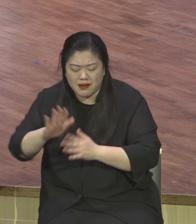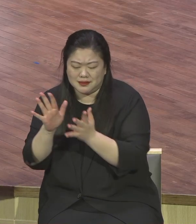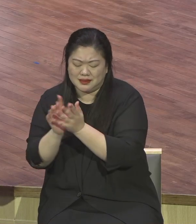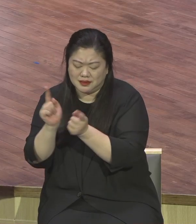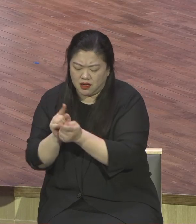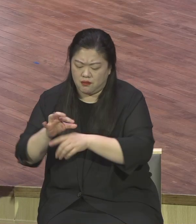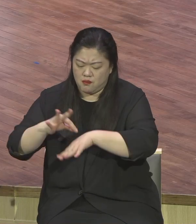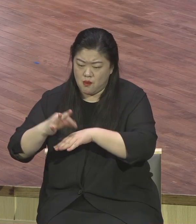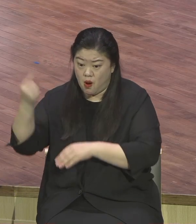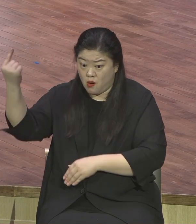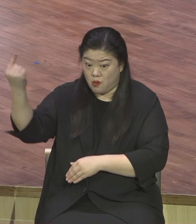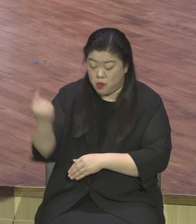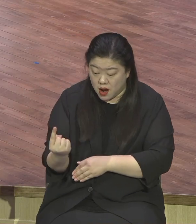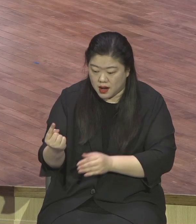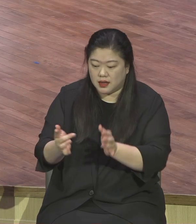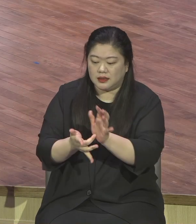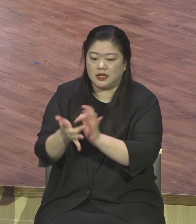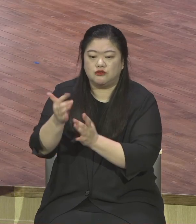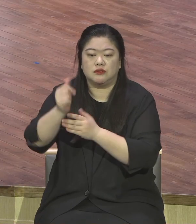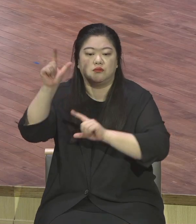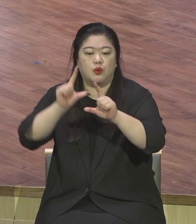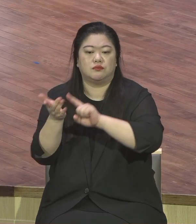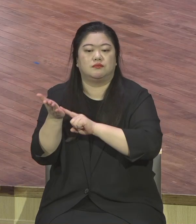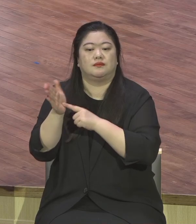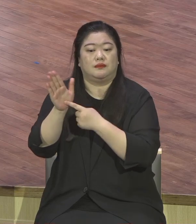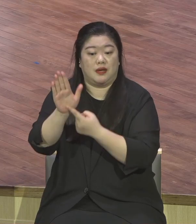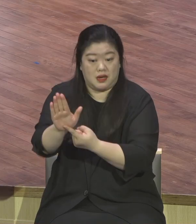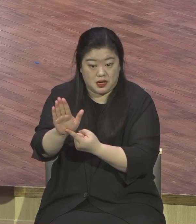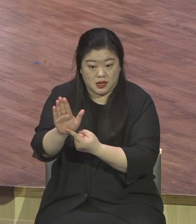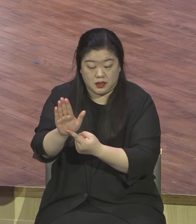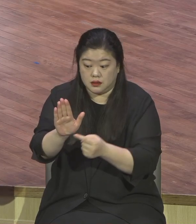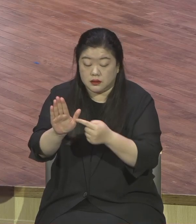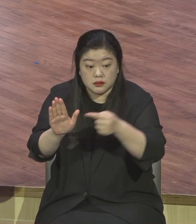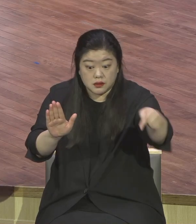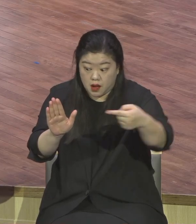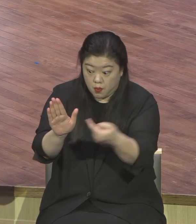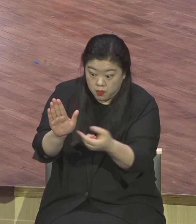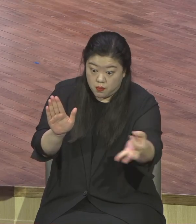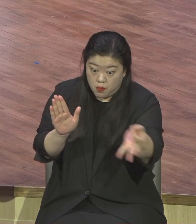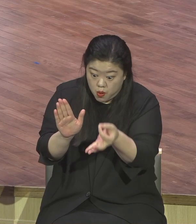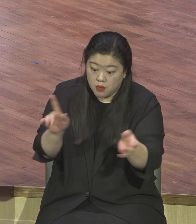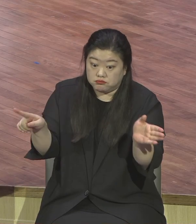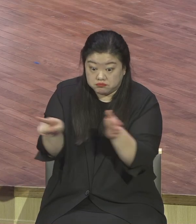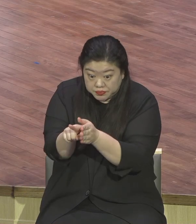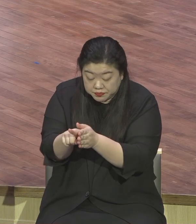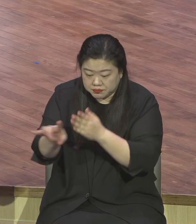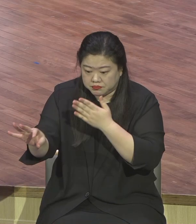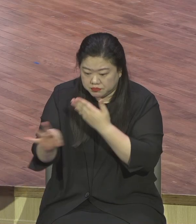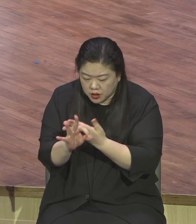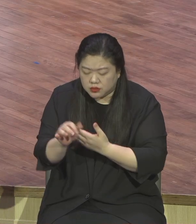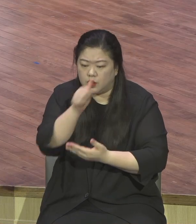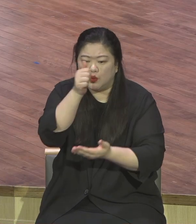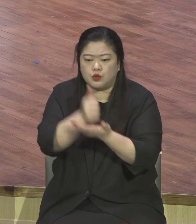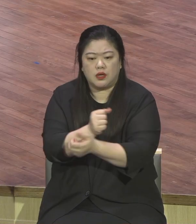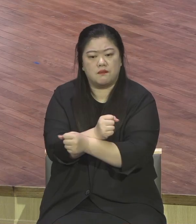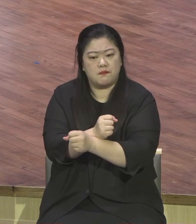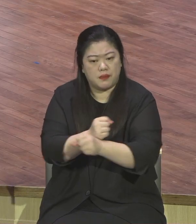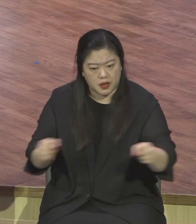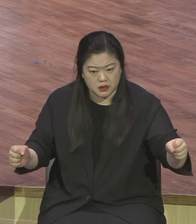모든 과거 현재 미래 지혈주의까지 십자가의 보일로 피 흘리시고 죽으시고